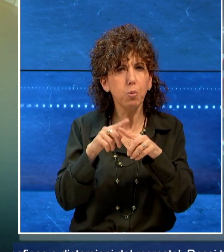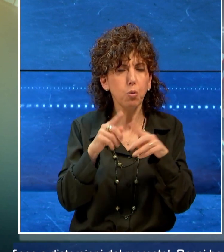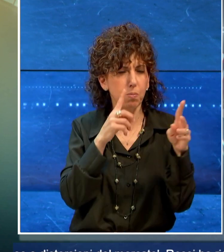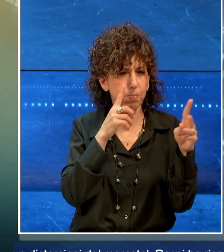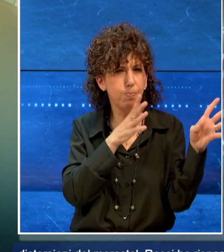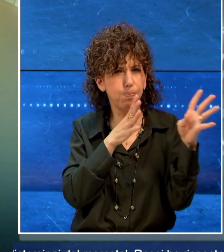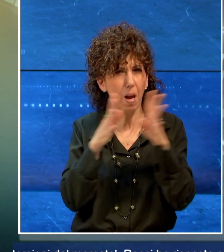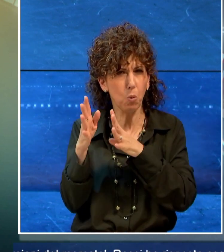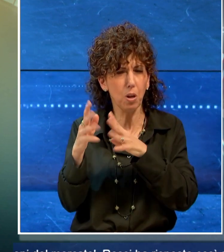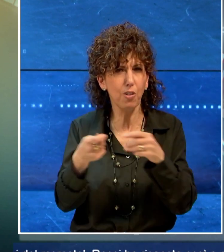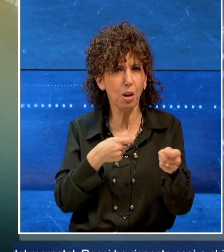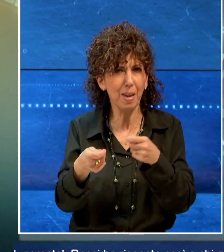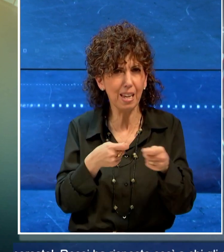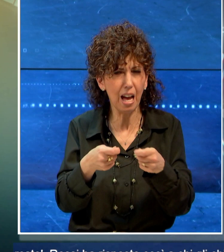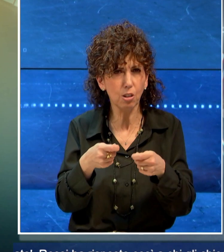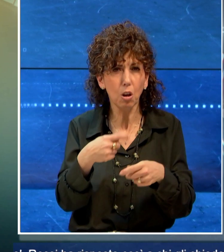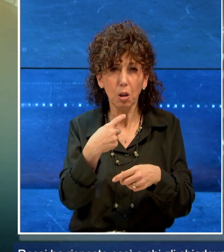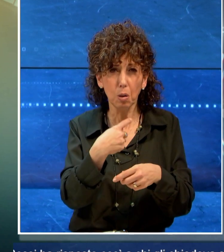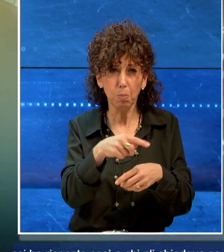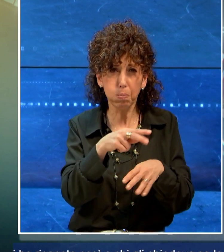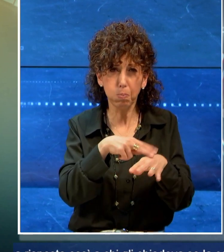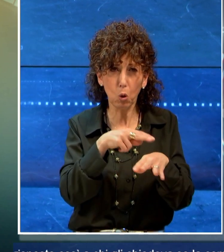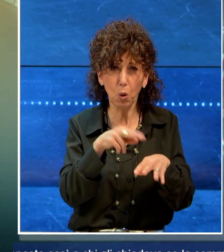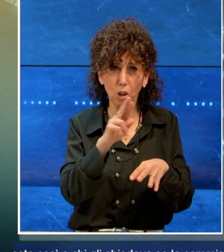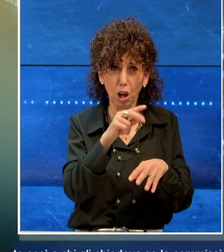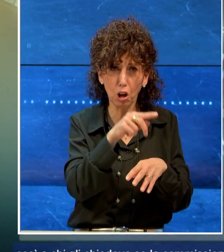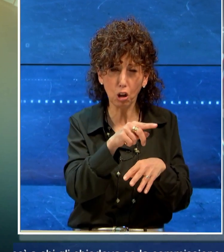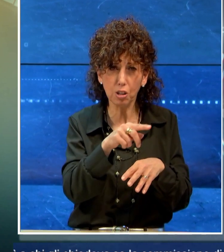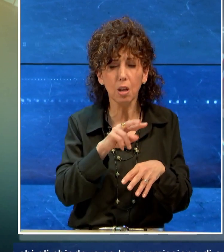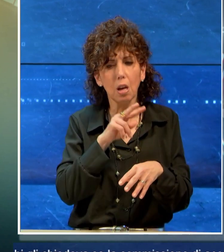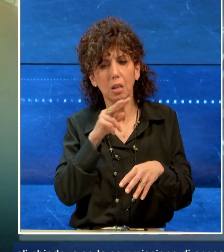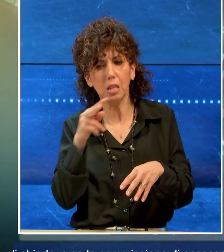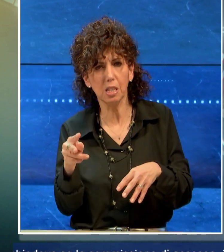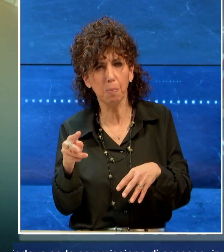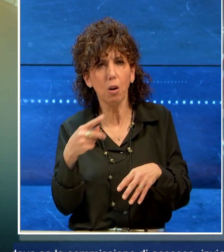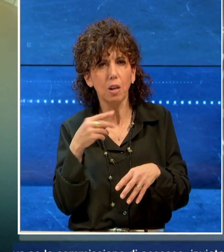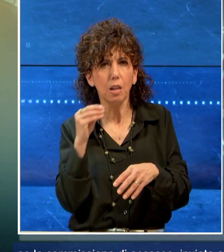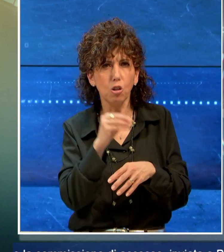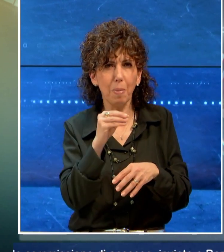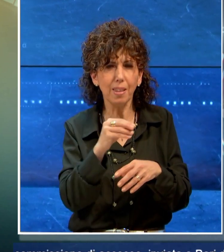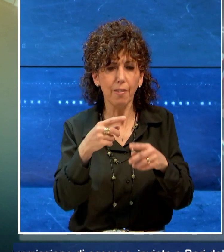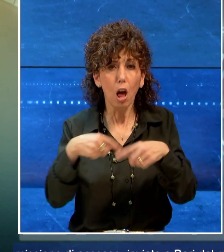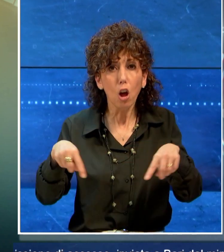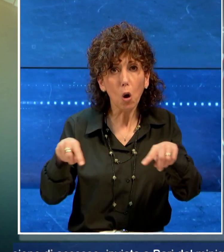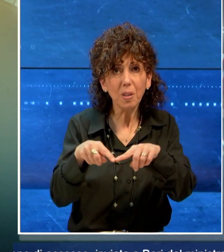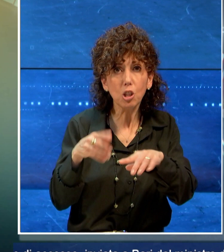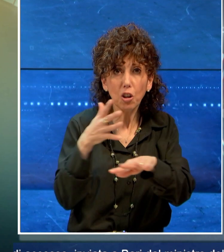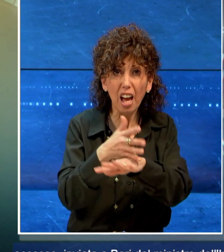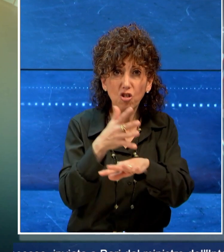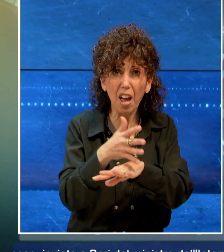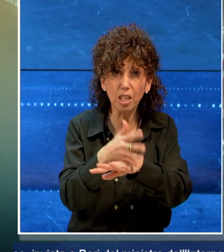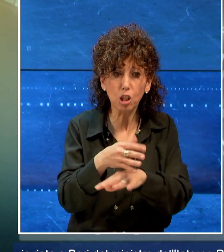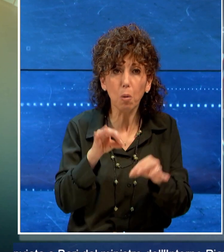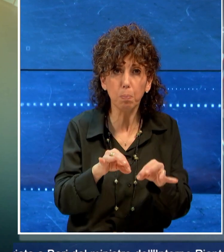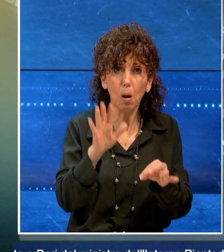mercato. Rossi ha risposto così a chi gli chiedeva se la Commissione di Accesso inviata a Bari dal